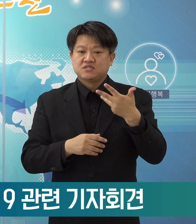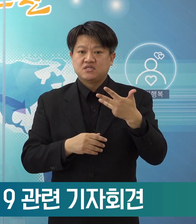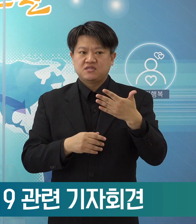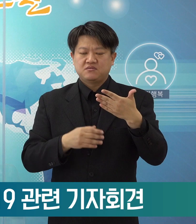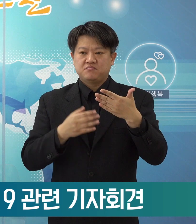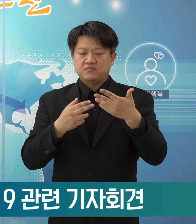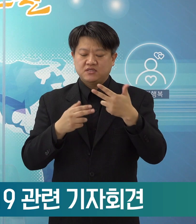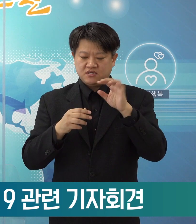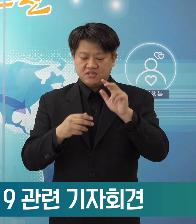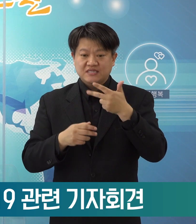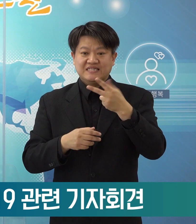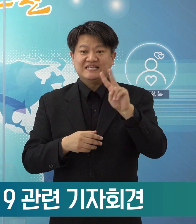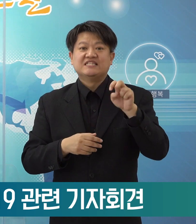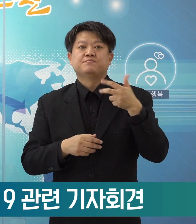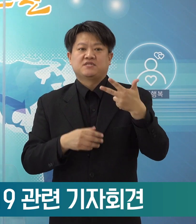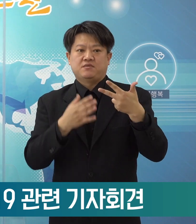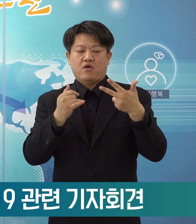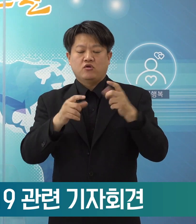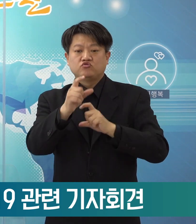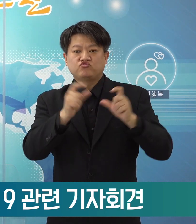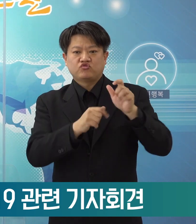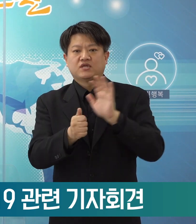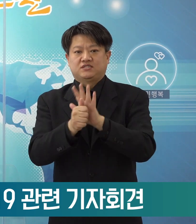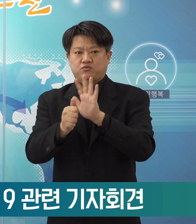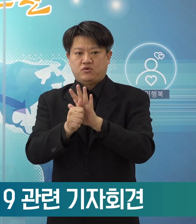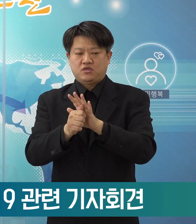검체팀을 만들게 되었습니다.